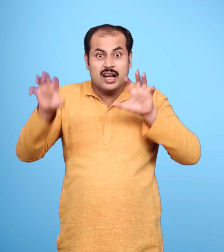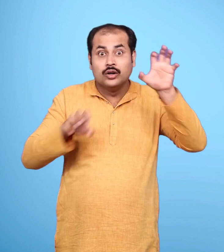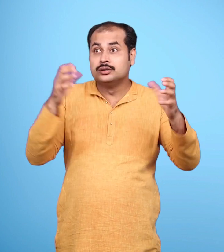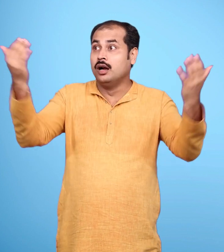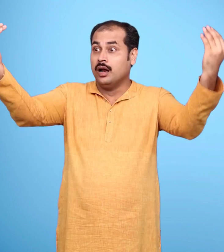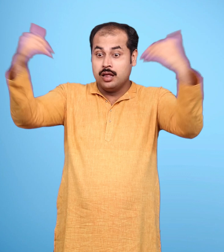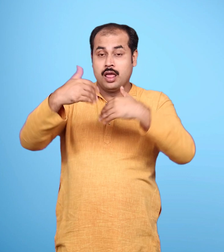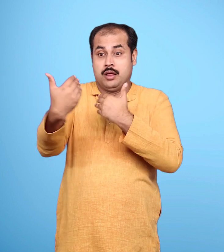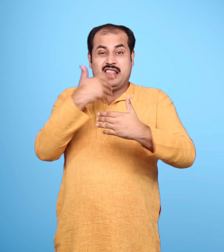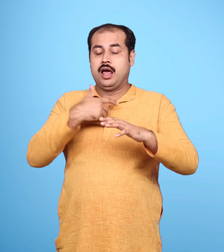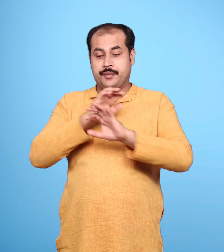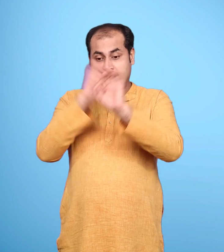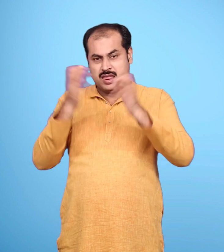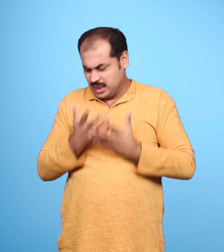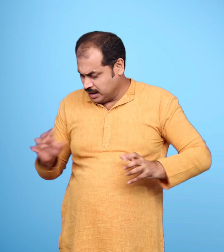चाल का सामना करने के लिए तयार थे